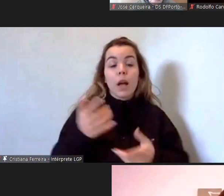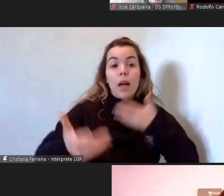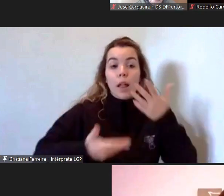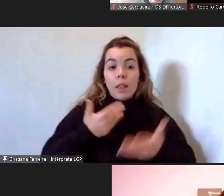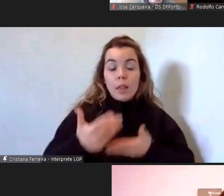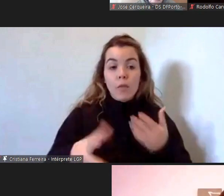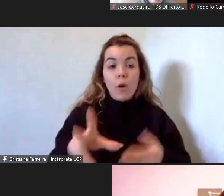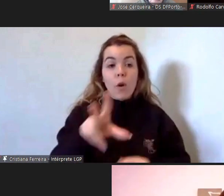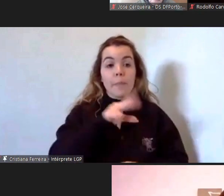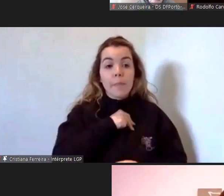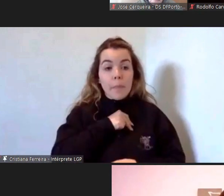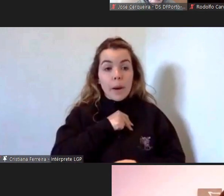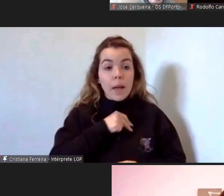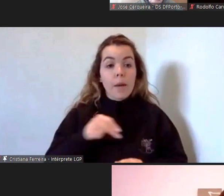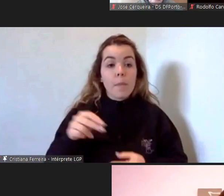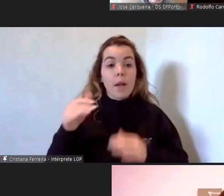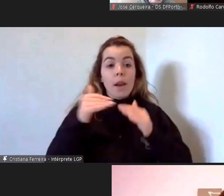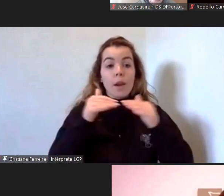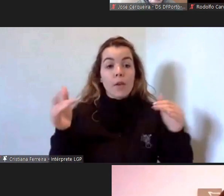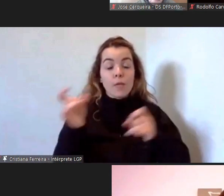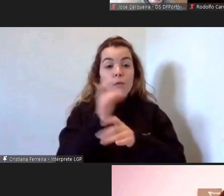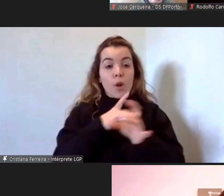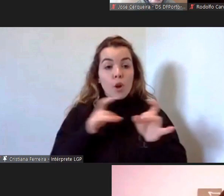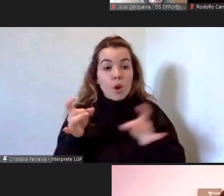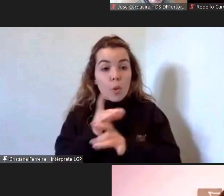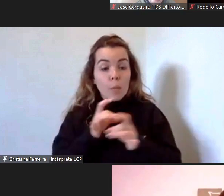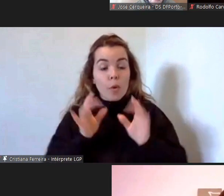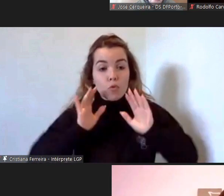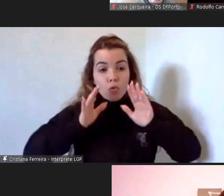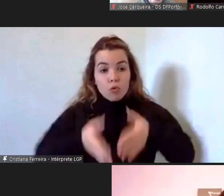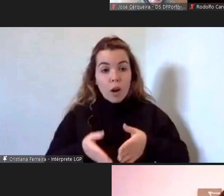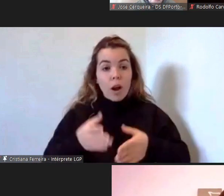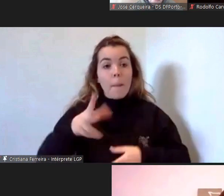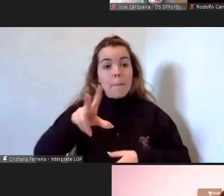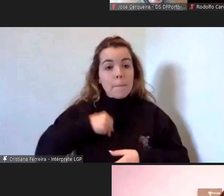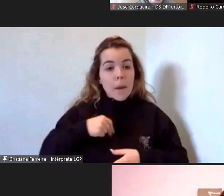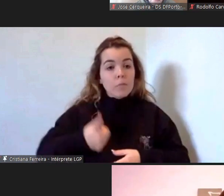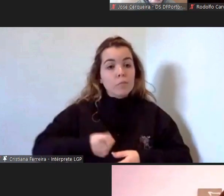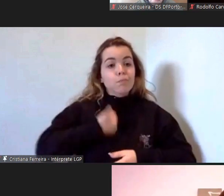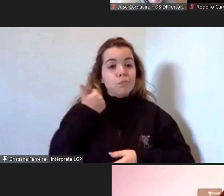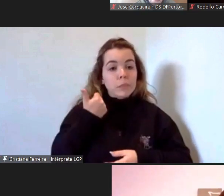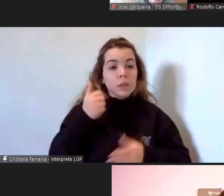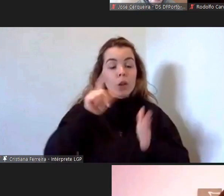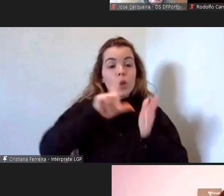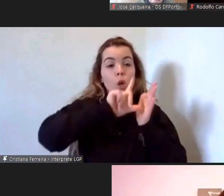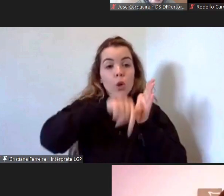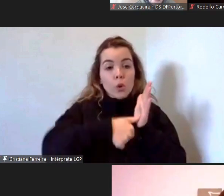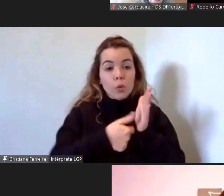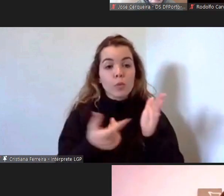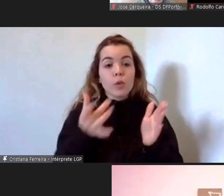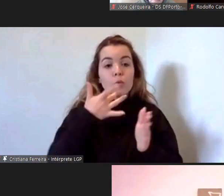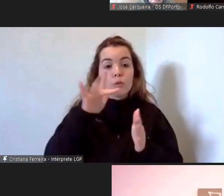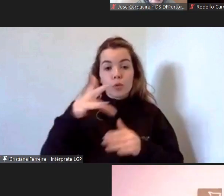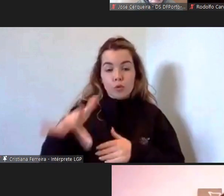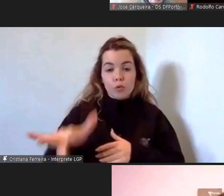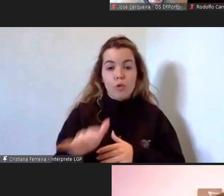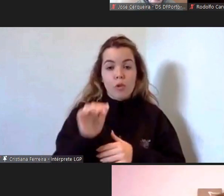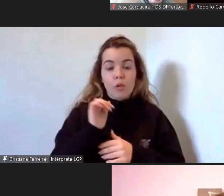já teve alguns prêmios a nível europeu a própria ASI já tivemos um prêmio através do nosso projeto enciclopedia dos migrantes